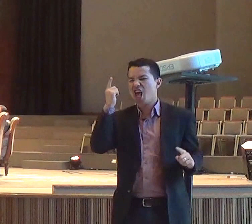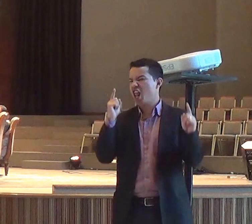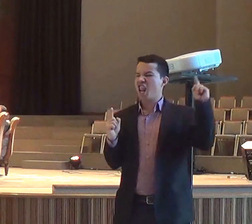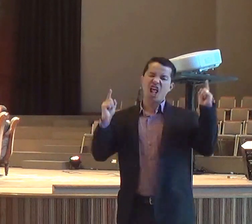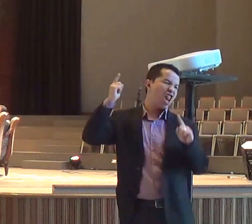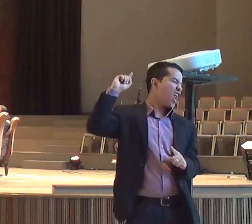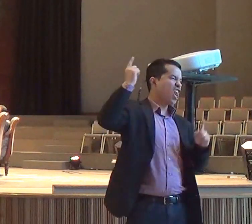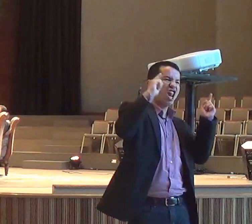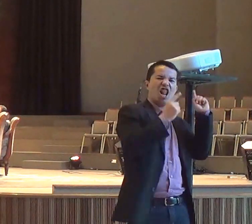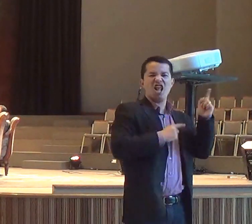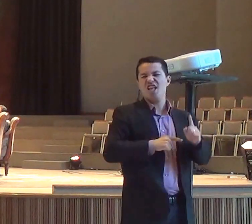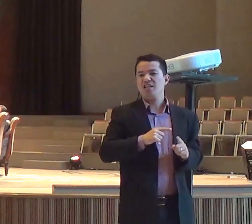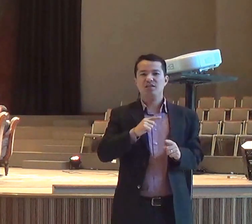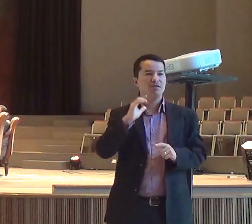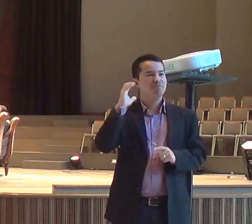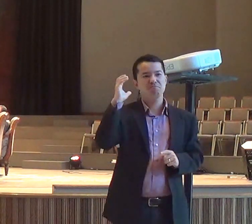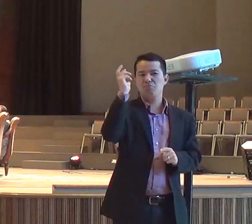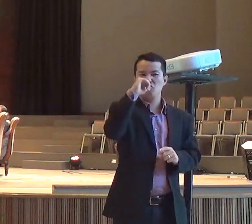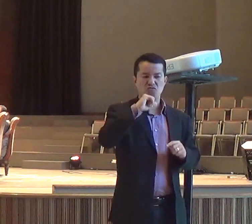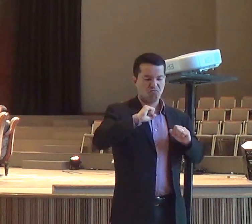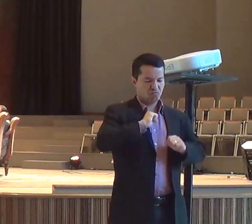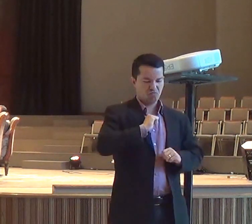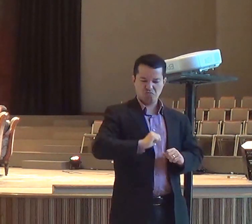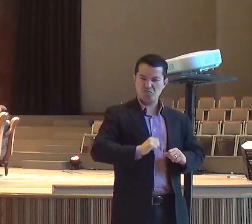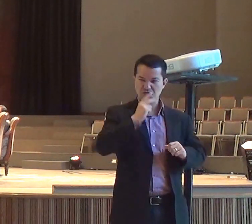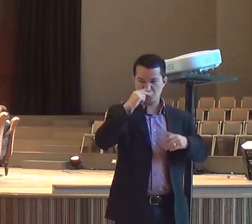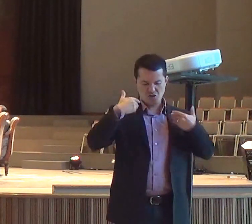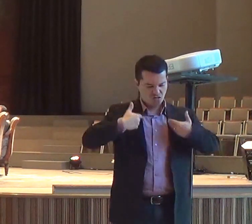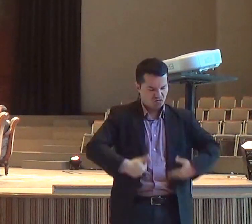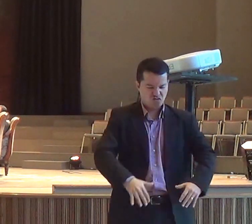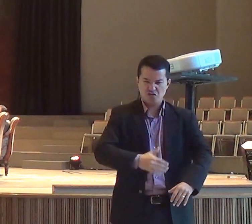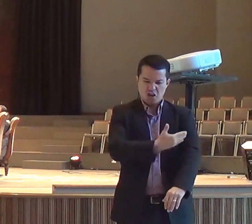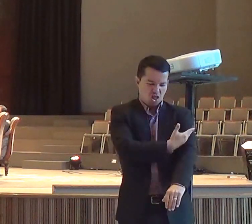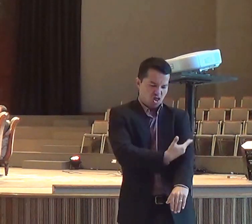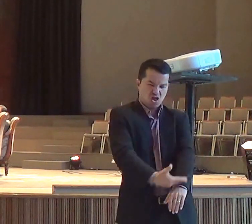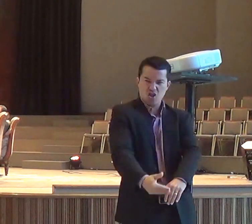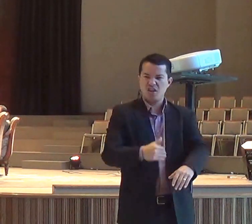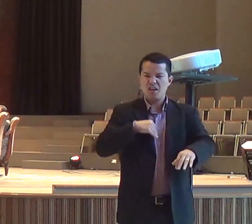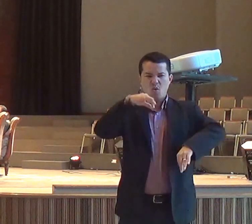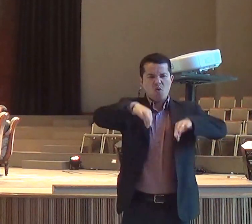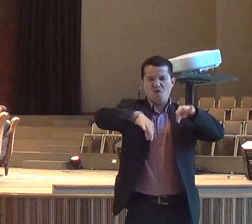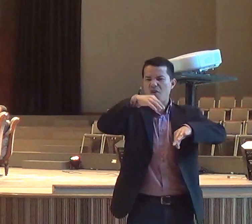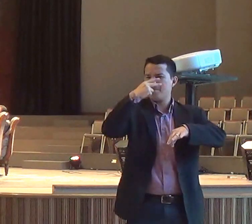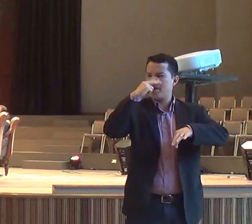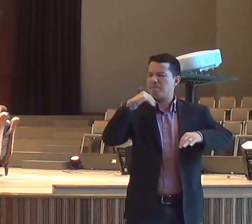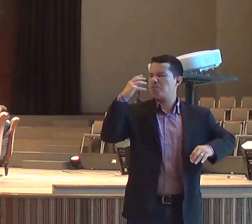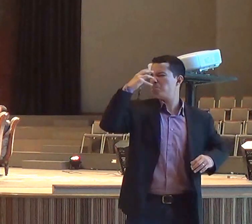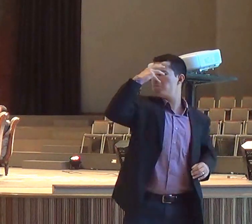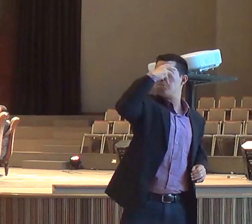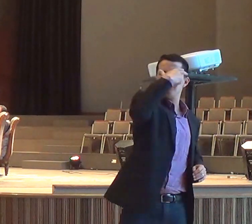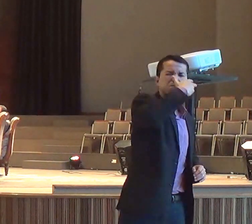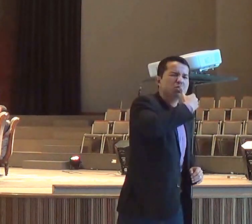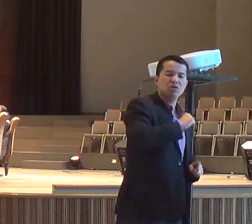era artístico, porque tinha todos os paramentos, tinha aquelas encenações todas, e aquilo tudo estava acontecendo,